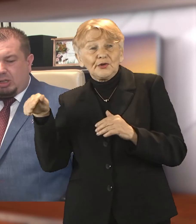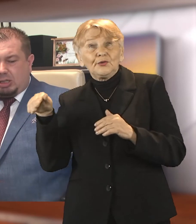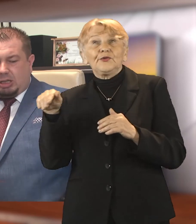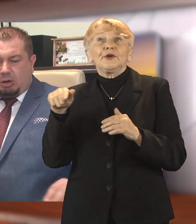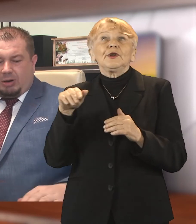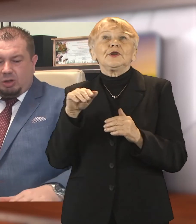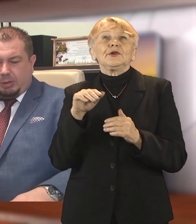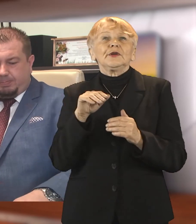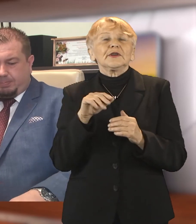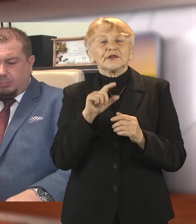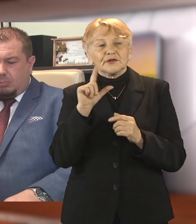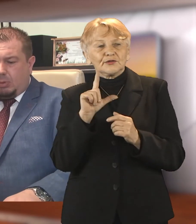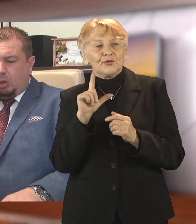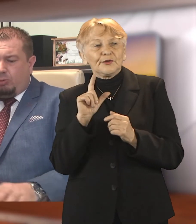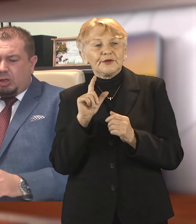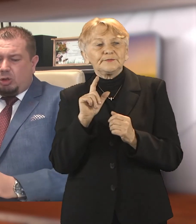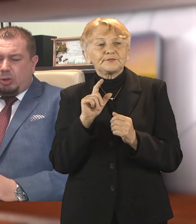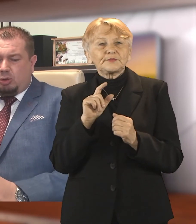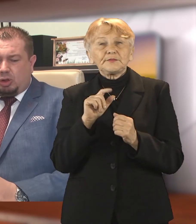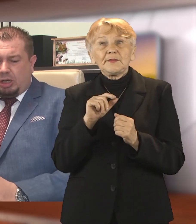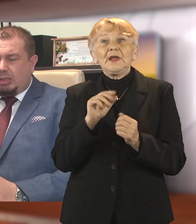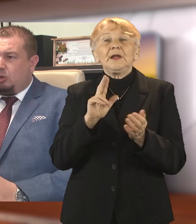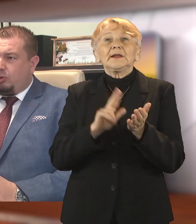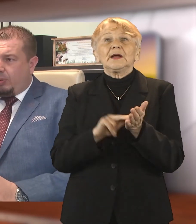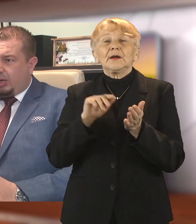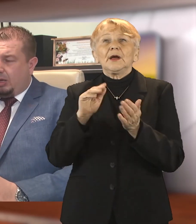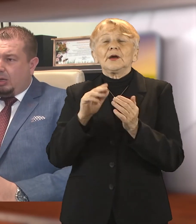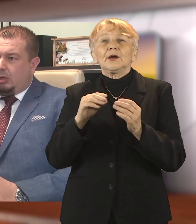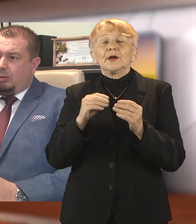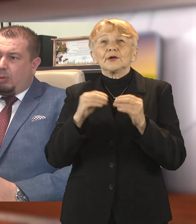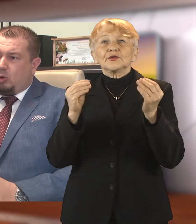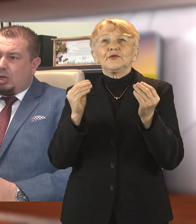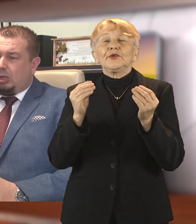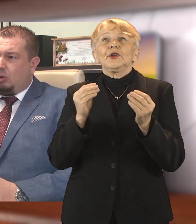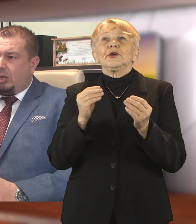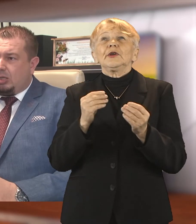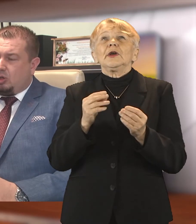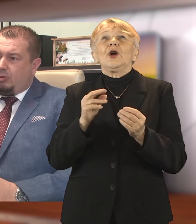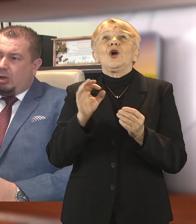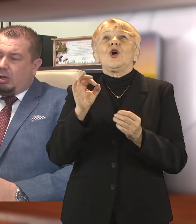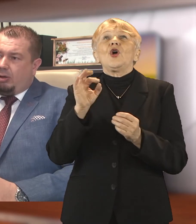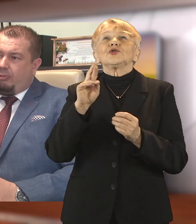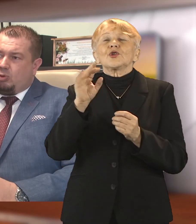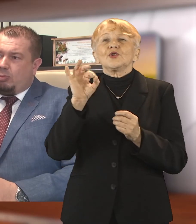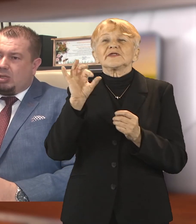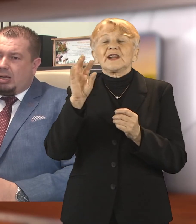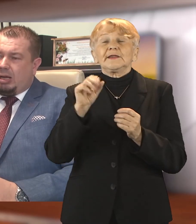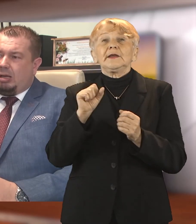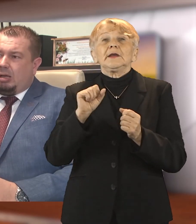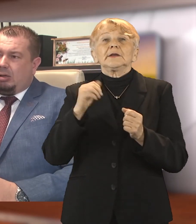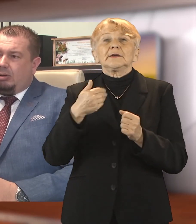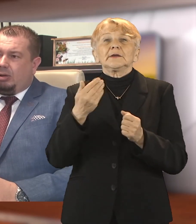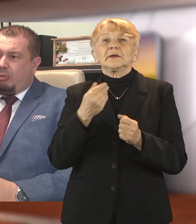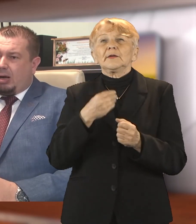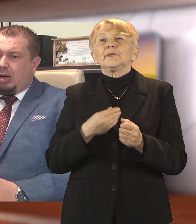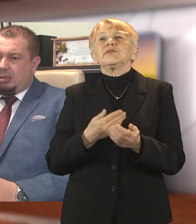Odrostradzie zadeklarowaliśmy również 150 tysięcy, jeśli chodzi o wymianę pobocza. Ta droga nie jest jeszcze w złym stanie,